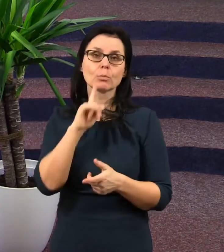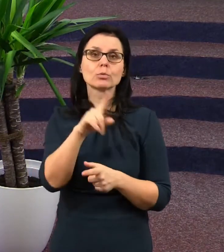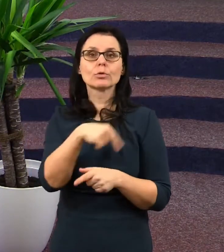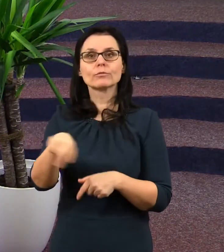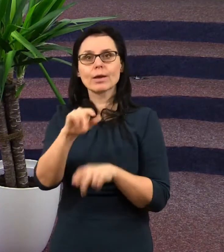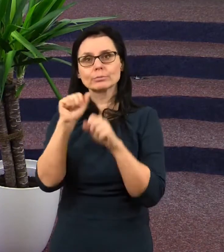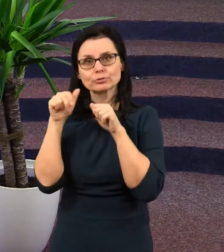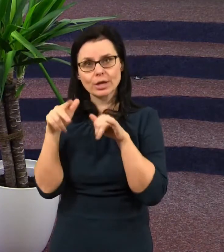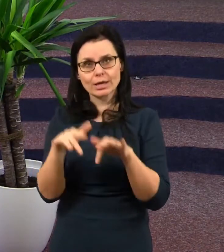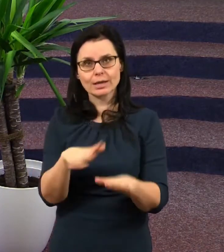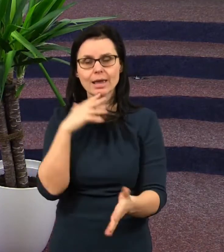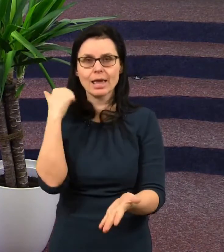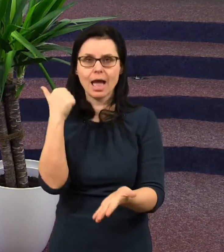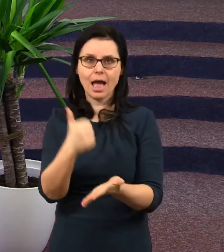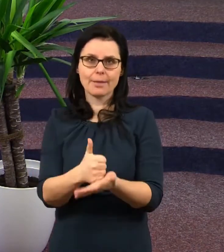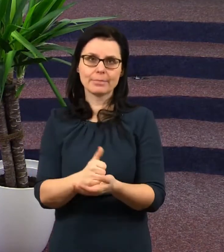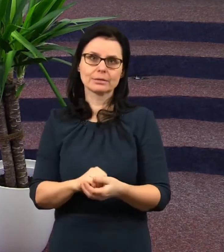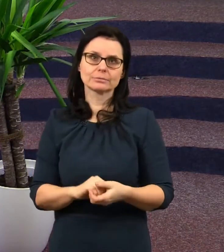žehnej. Amen.